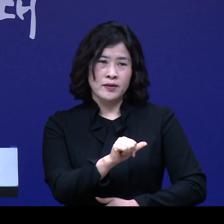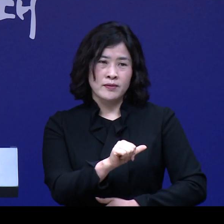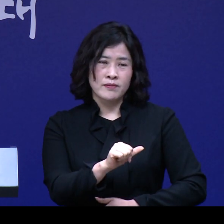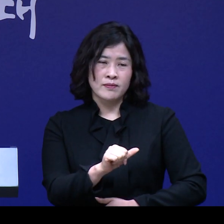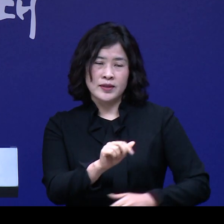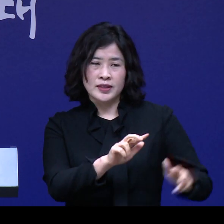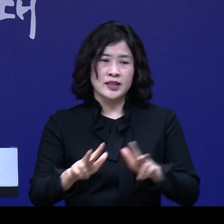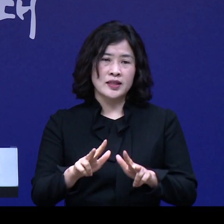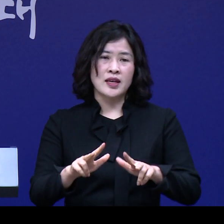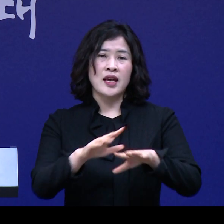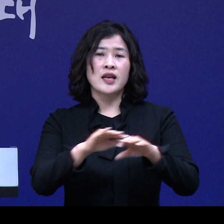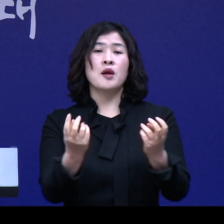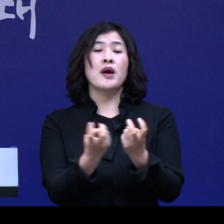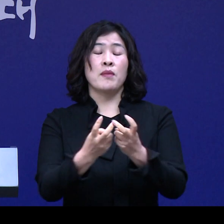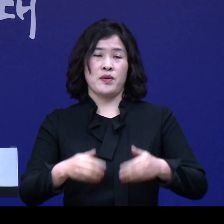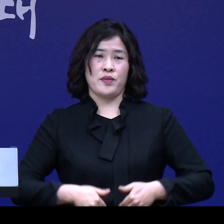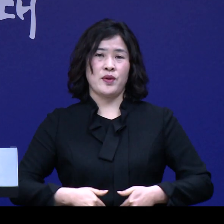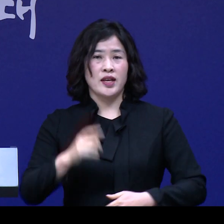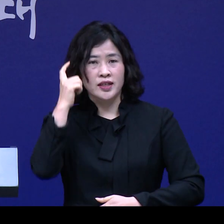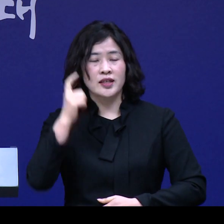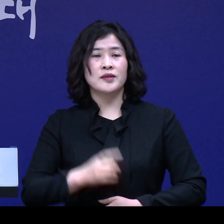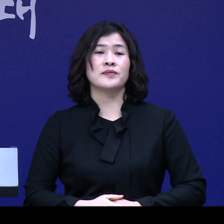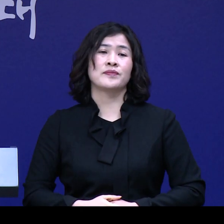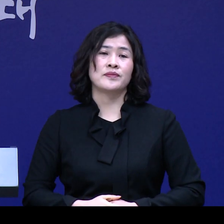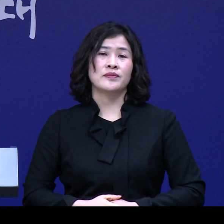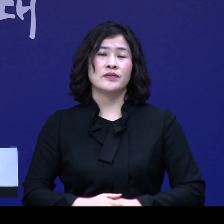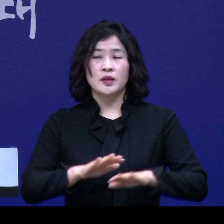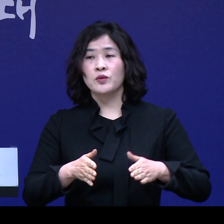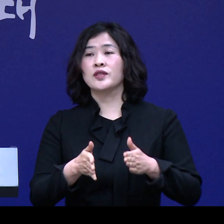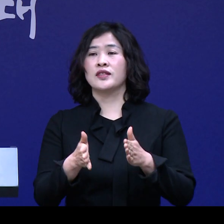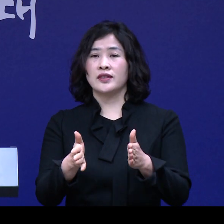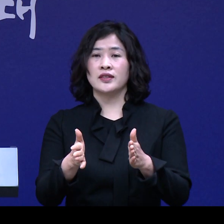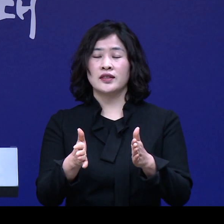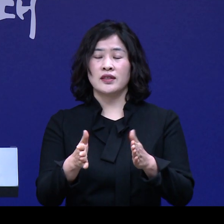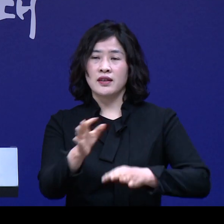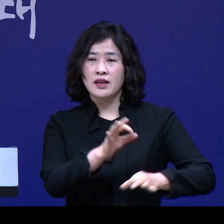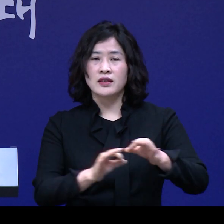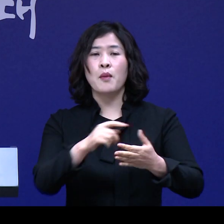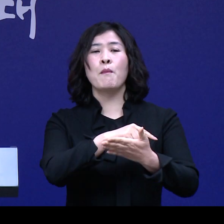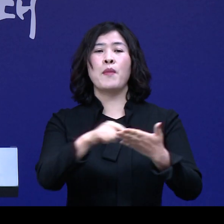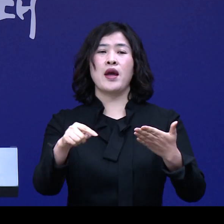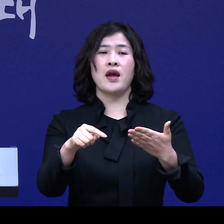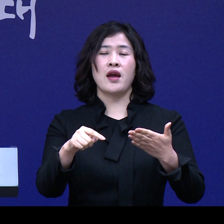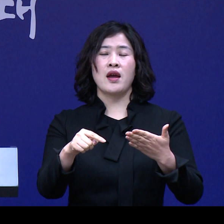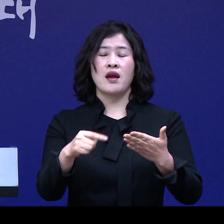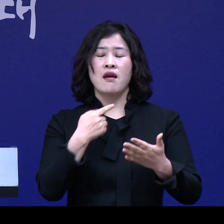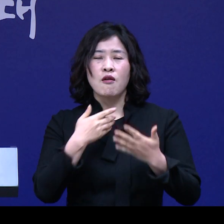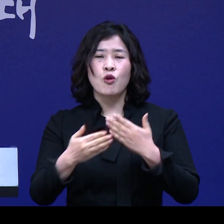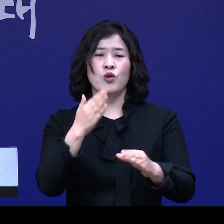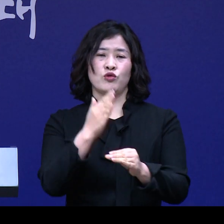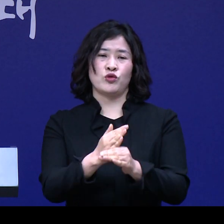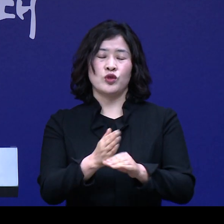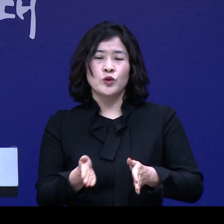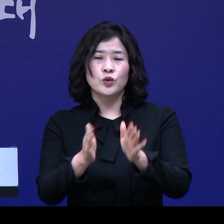적각적인 대책이 필요하다고 생각을 합니다. 우리 도에서는 경제적 피해를 겪고 계시는